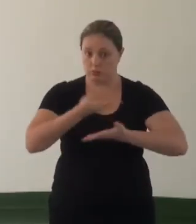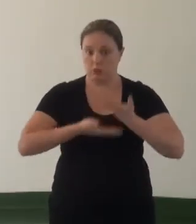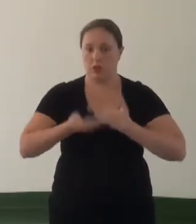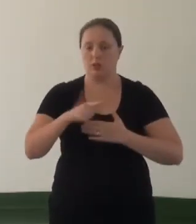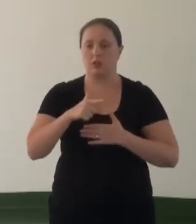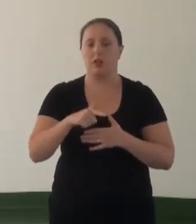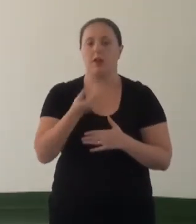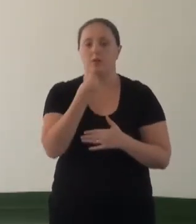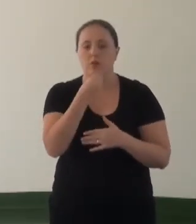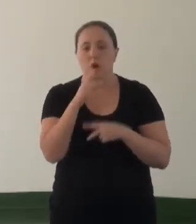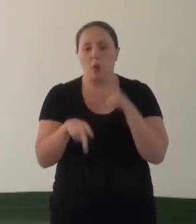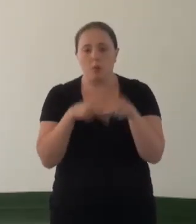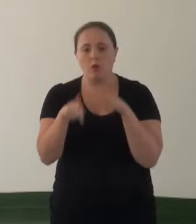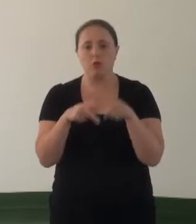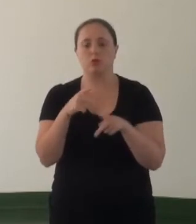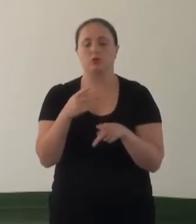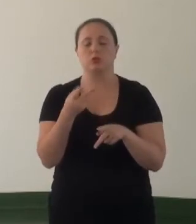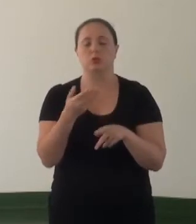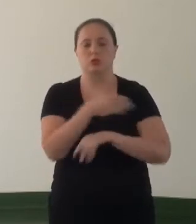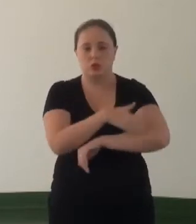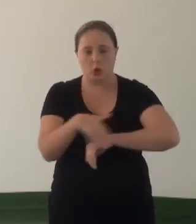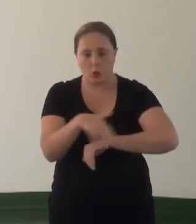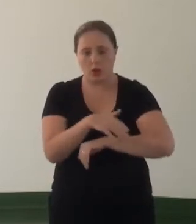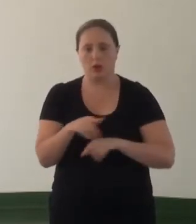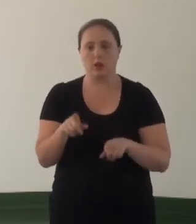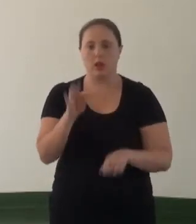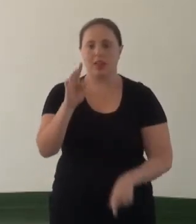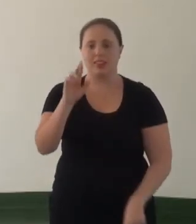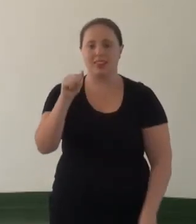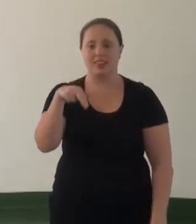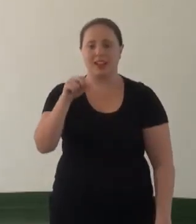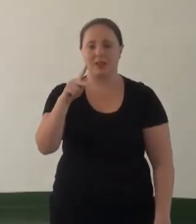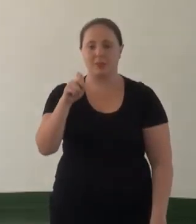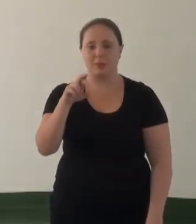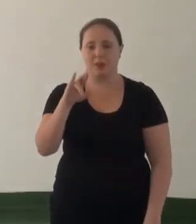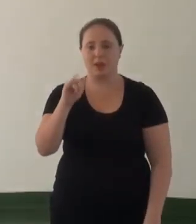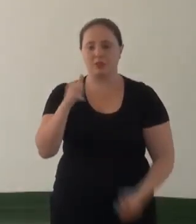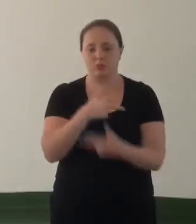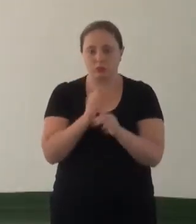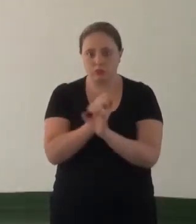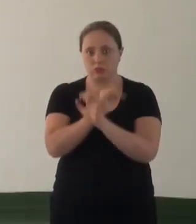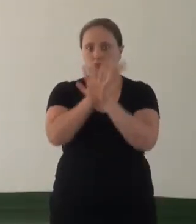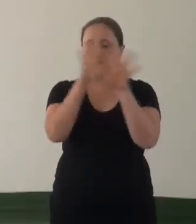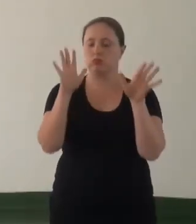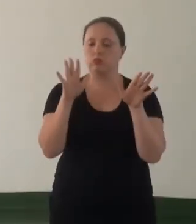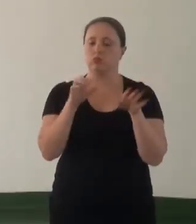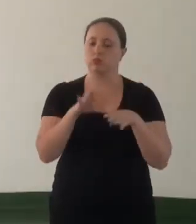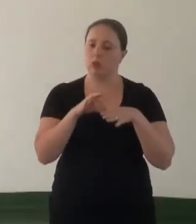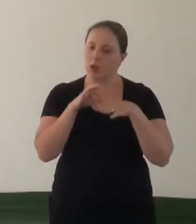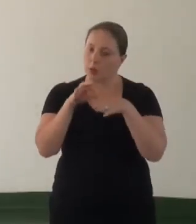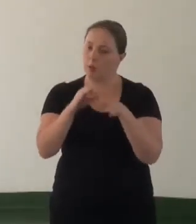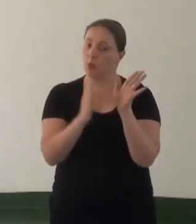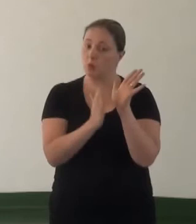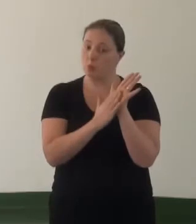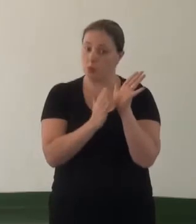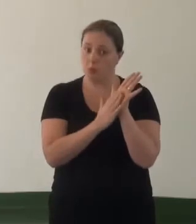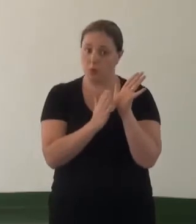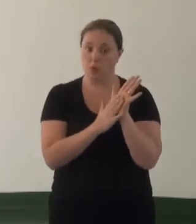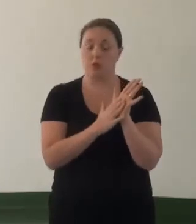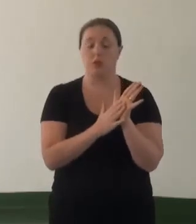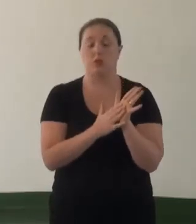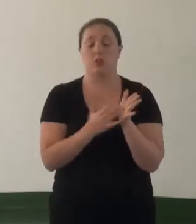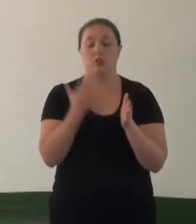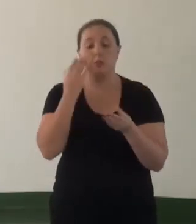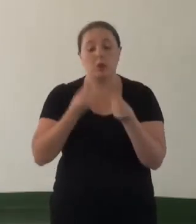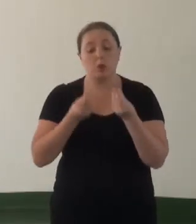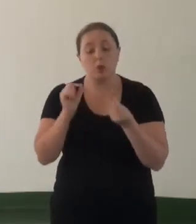fragilizar ou expor população de rua. Transparência. Socialização do encaminhamento das propostas, informação, contantamento das